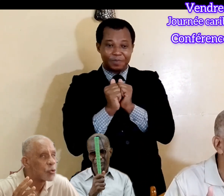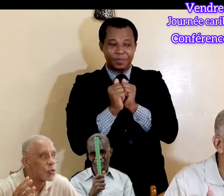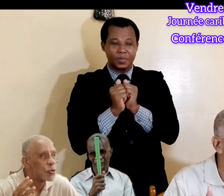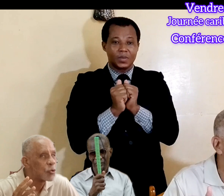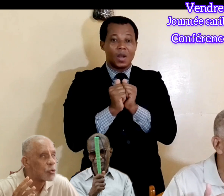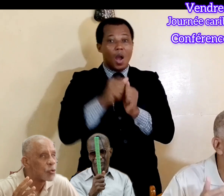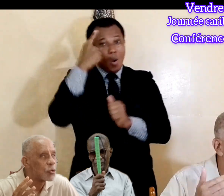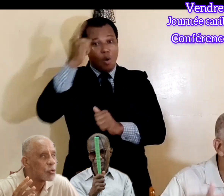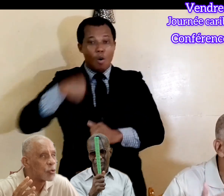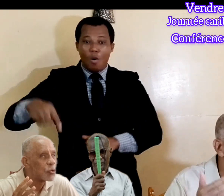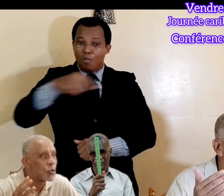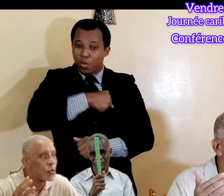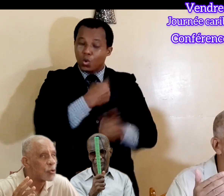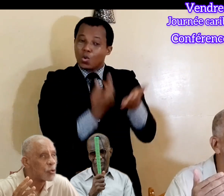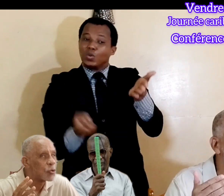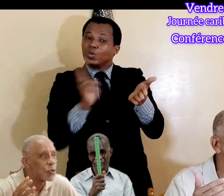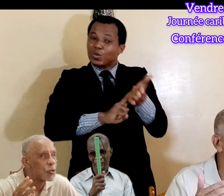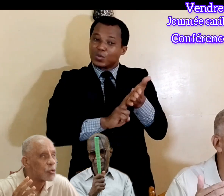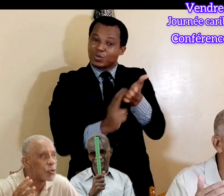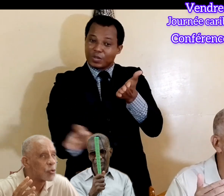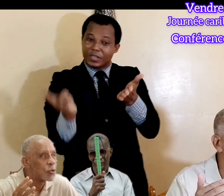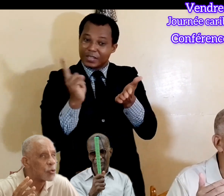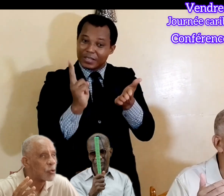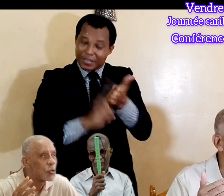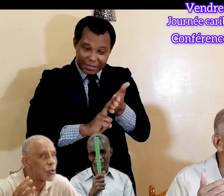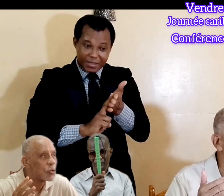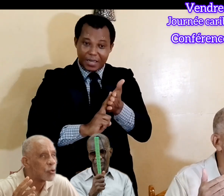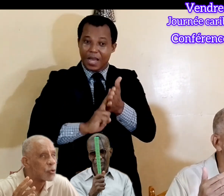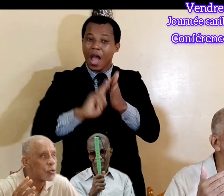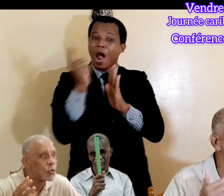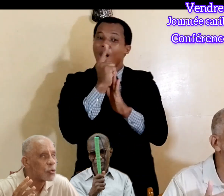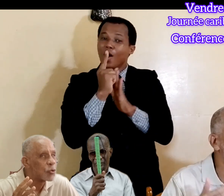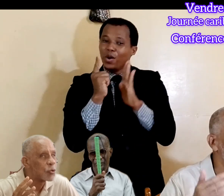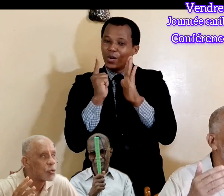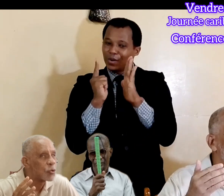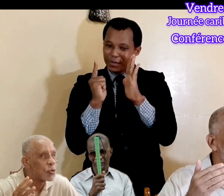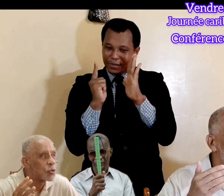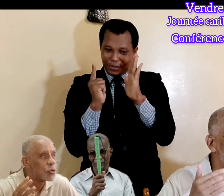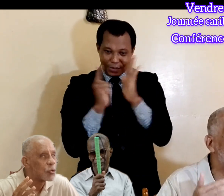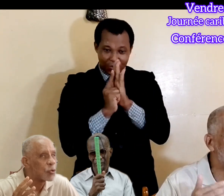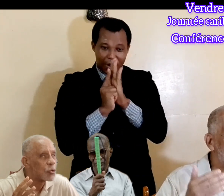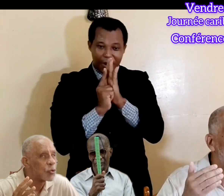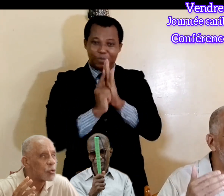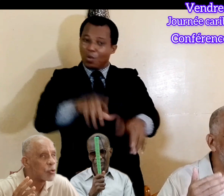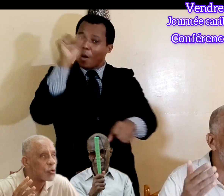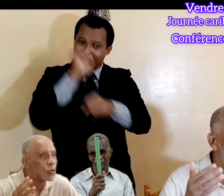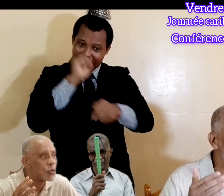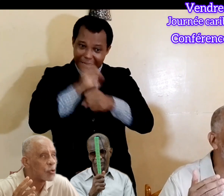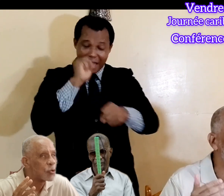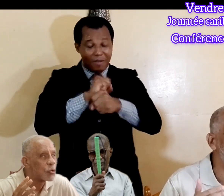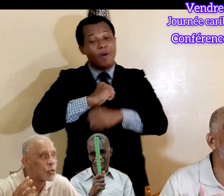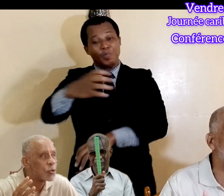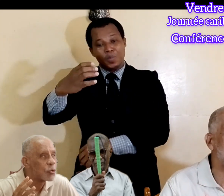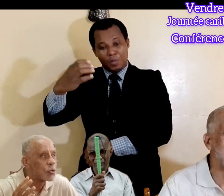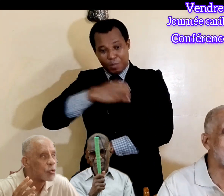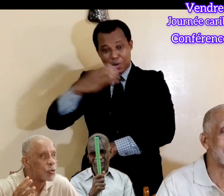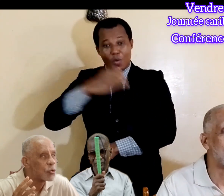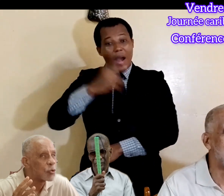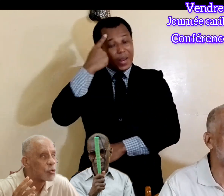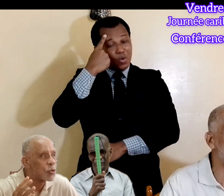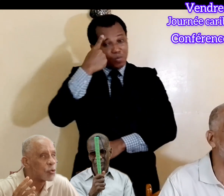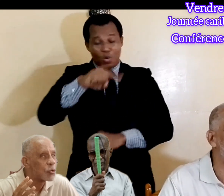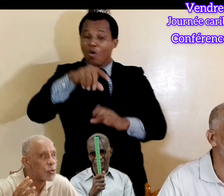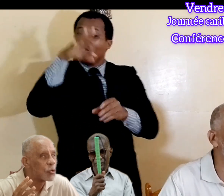avons, et nous avons signé au protocole d'abord, en vue de notre travail de plaidoyer, pour la